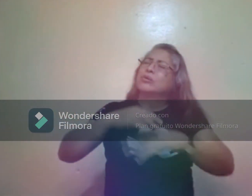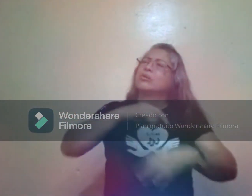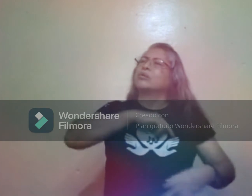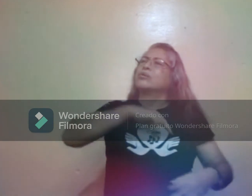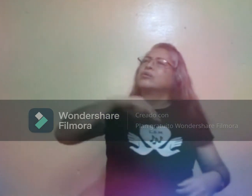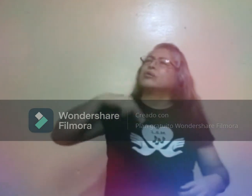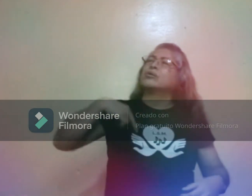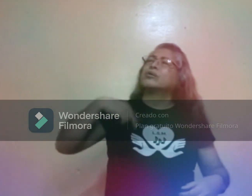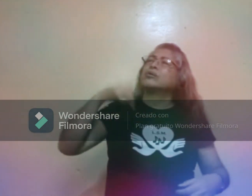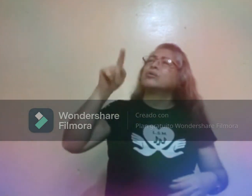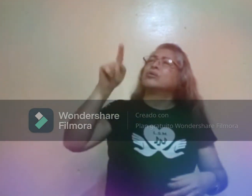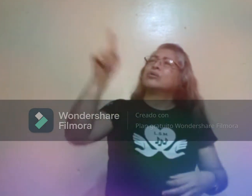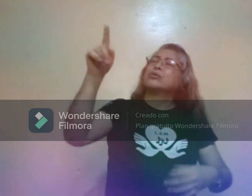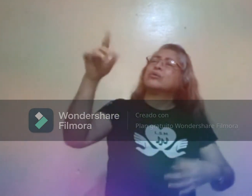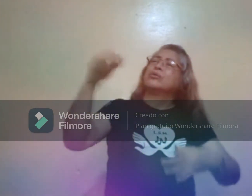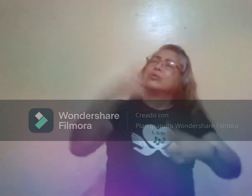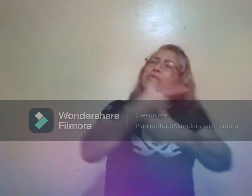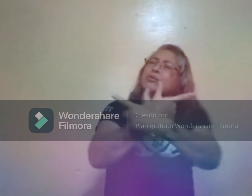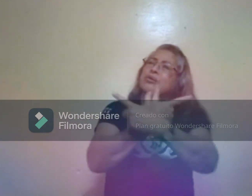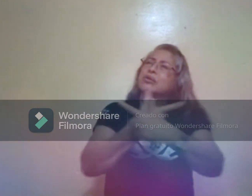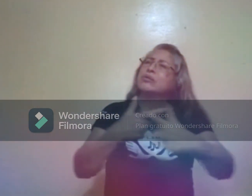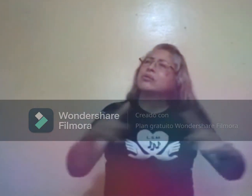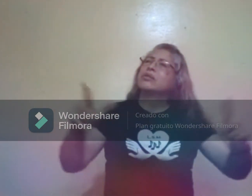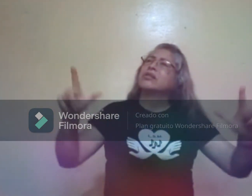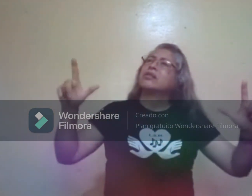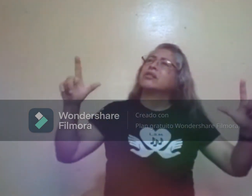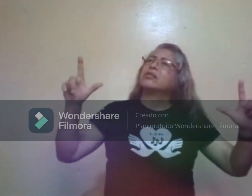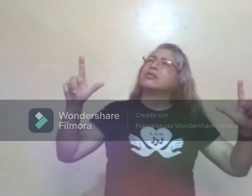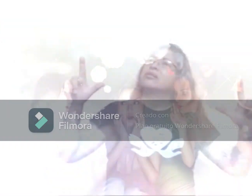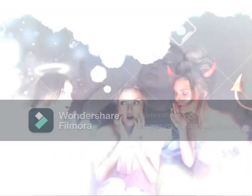Santificado sea tu nombre